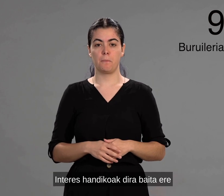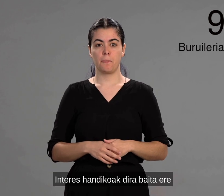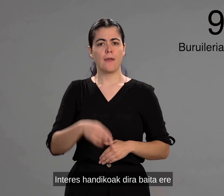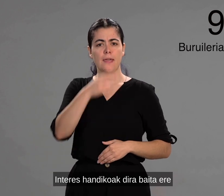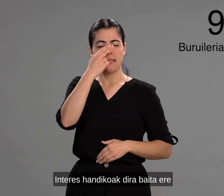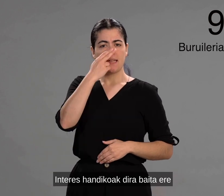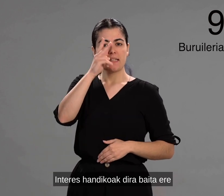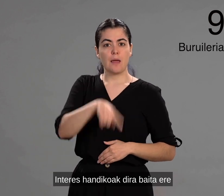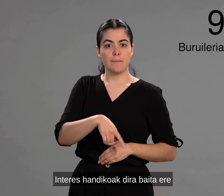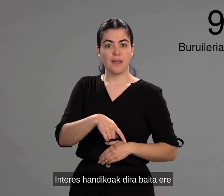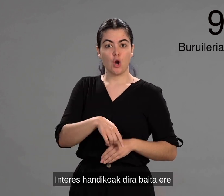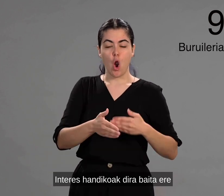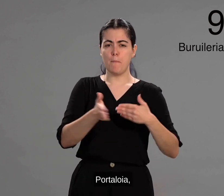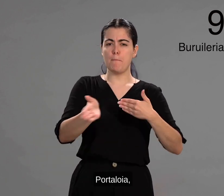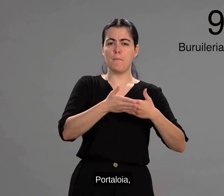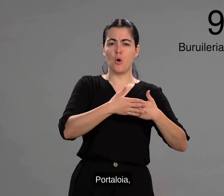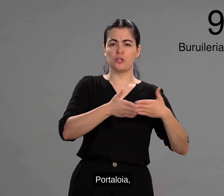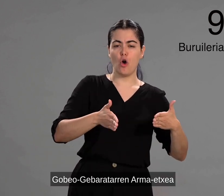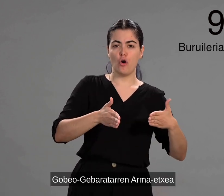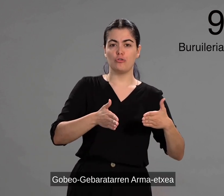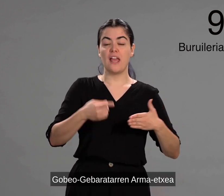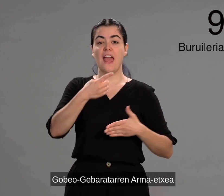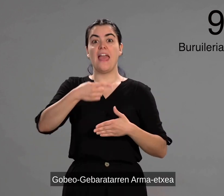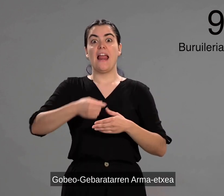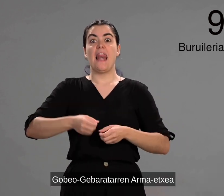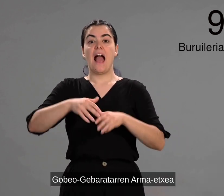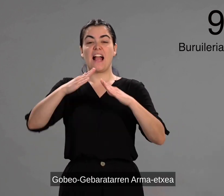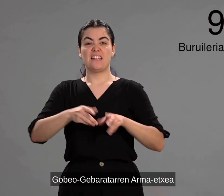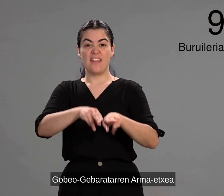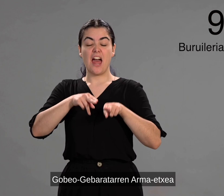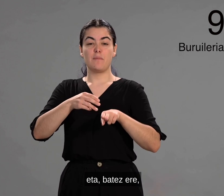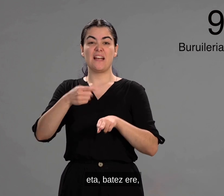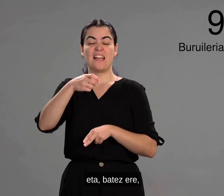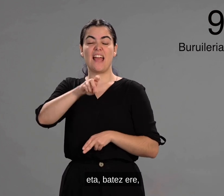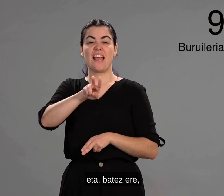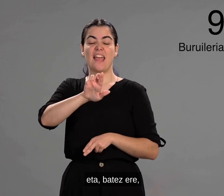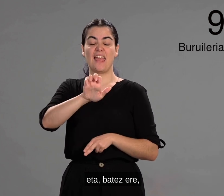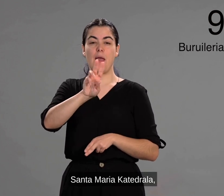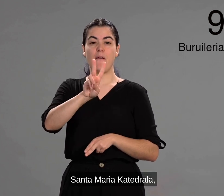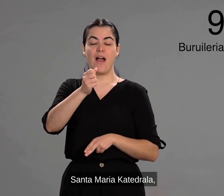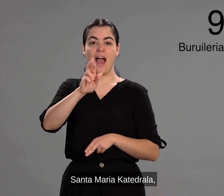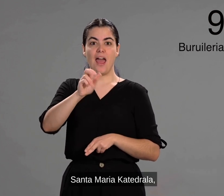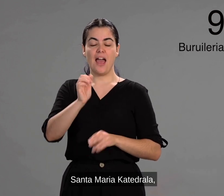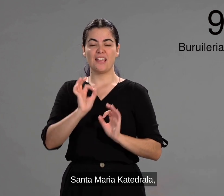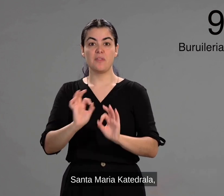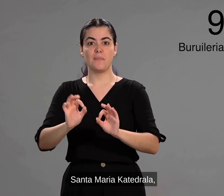Interesandikoak dira baita ere, portaloja, gobeo gebaratarren armaetzea, eta batez ere, Santa Maria Katedrala,